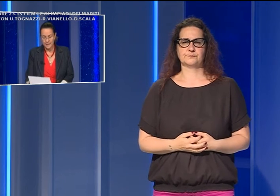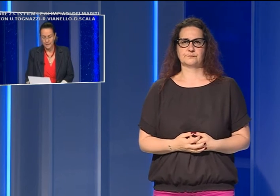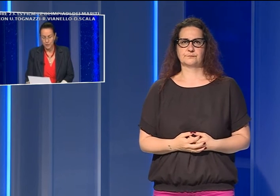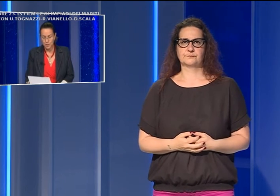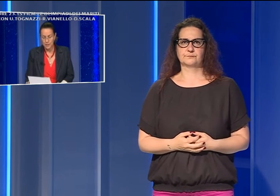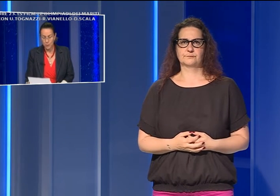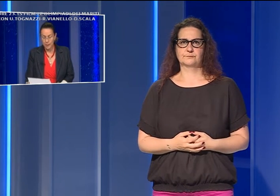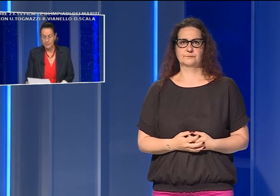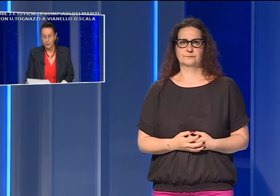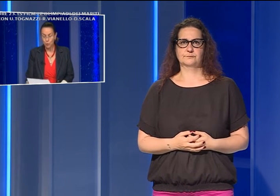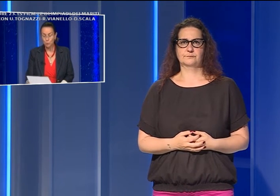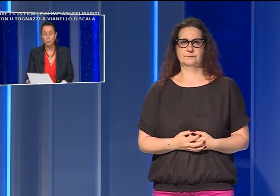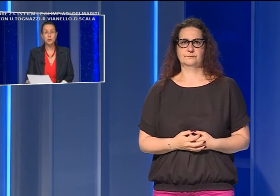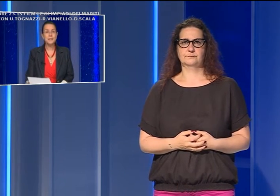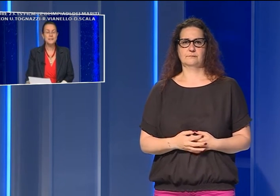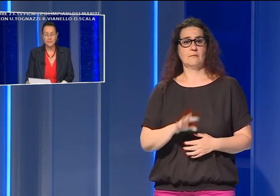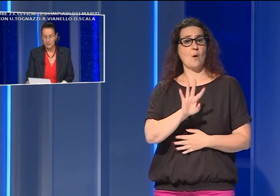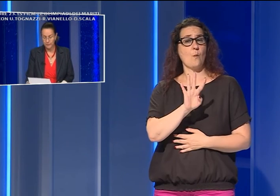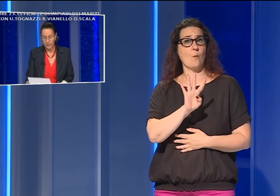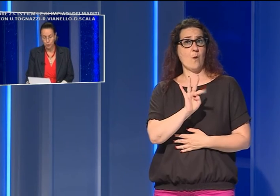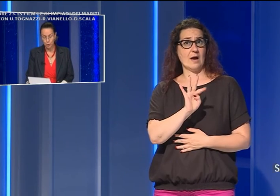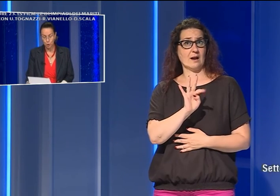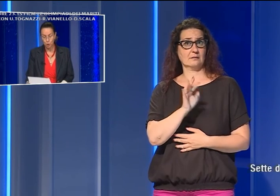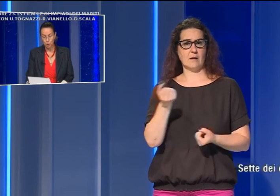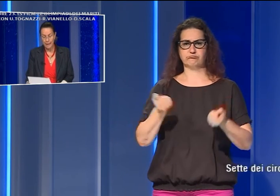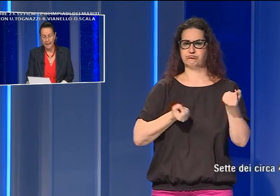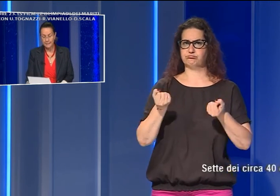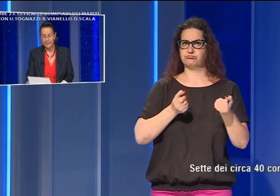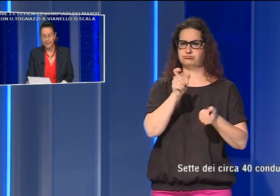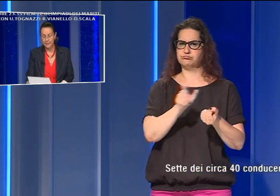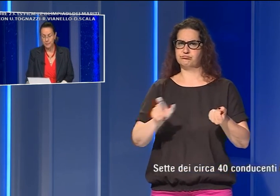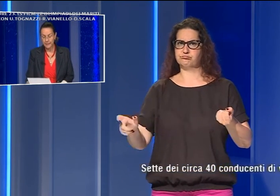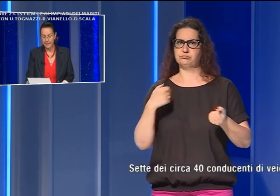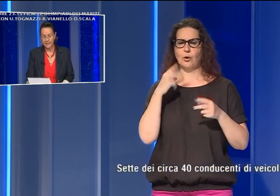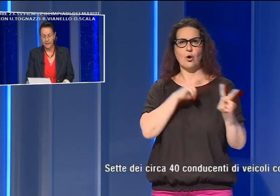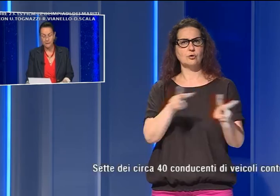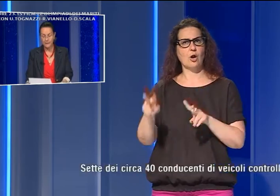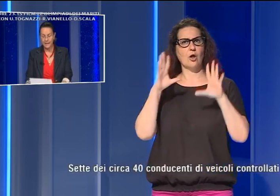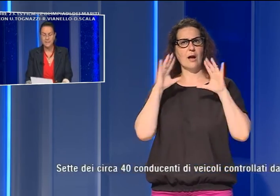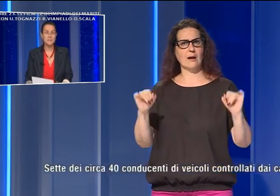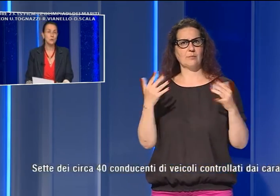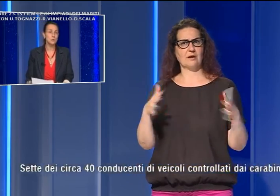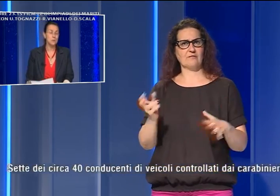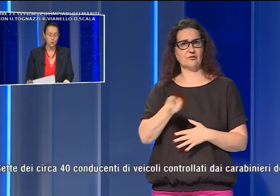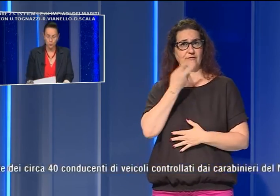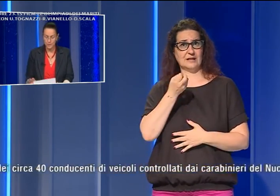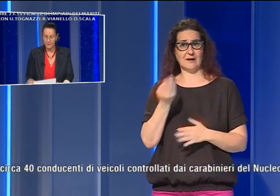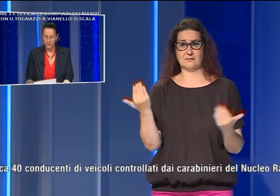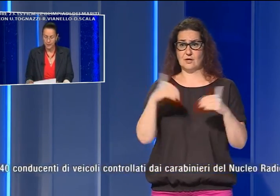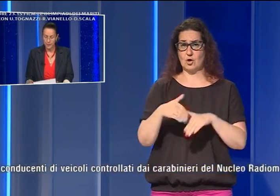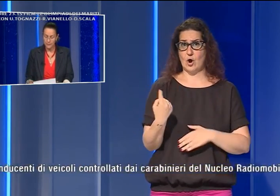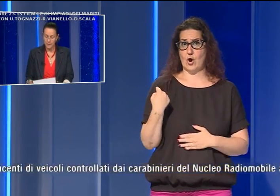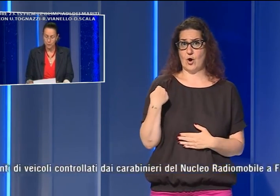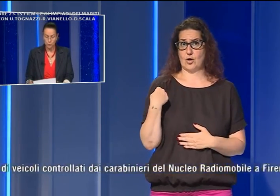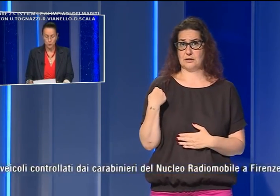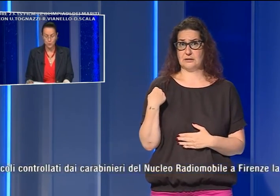E sette dei circa 40 conducenti di veicoli controllati dai carabinieri a Firenze la notte scorsa,